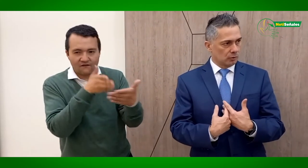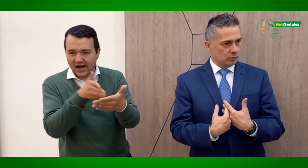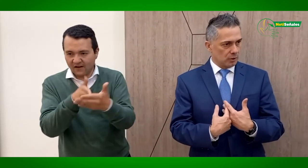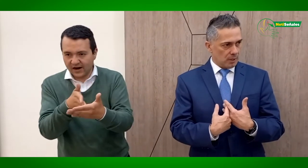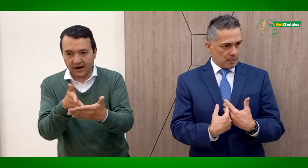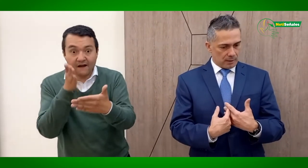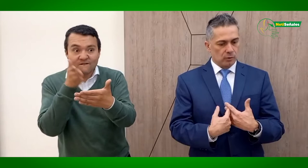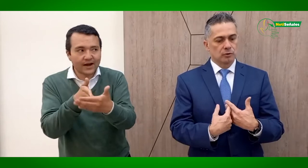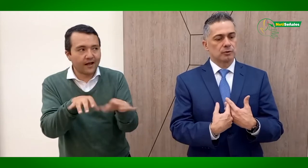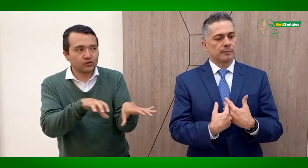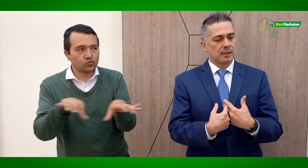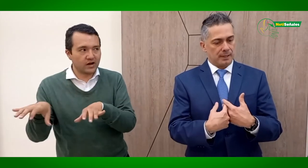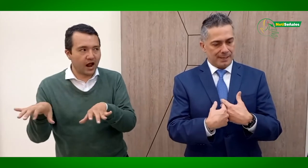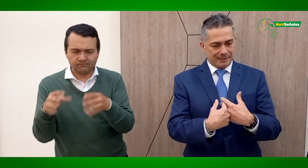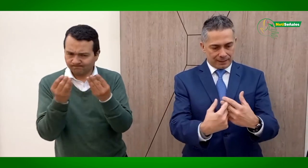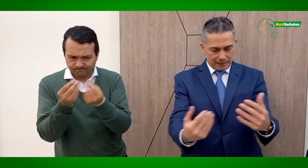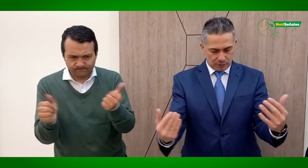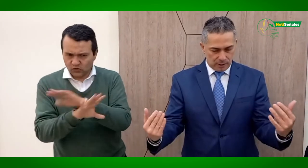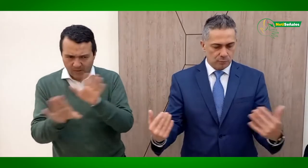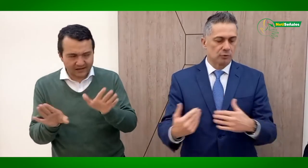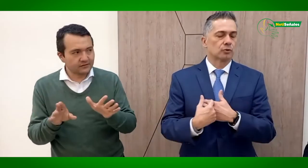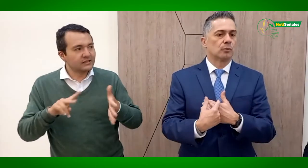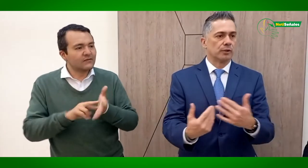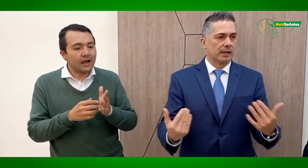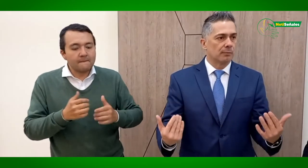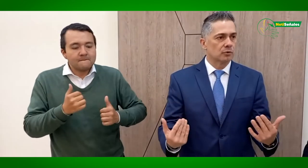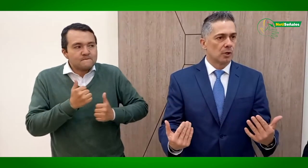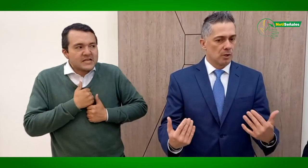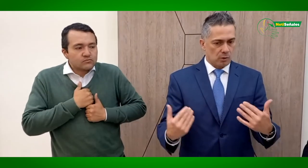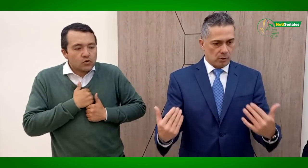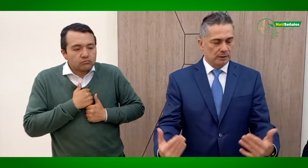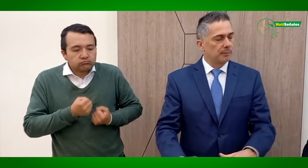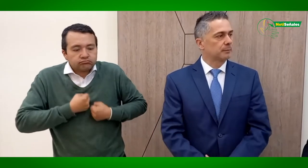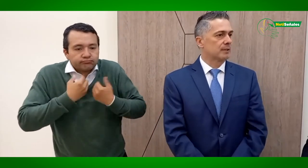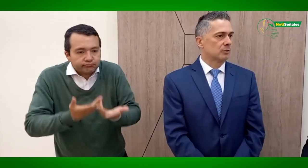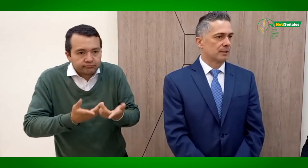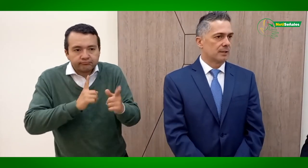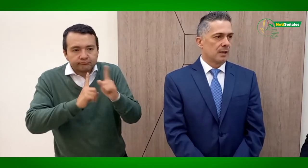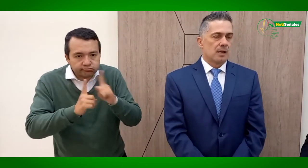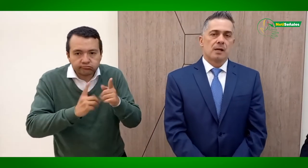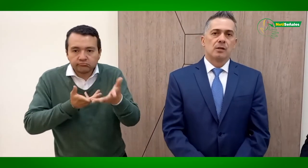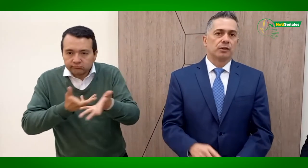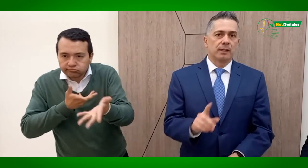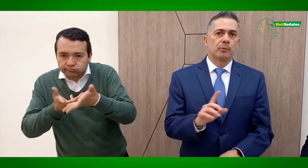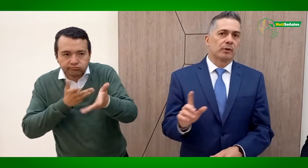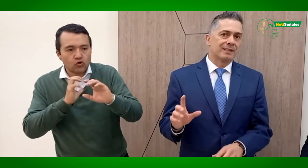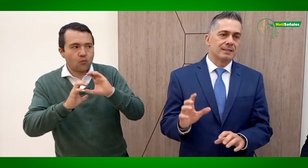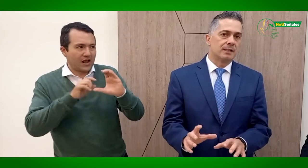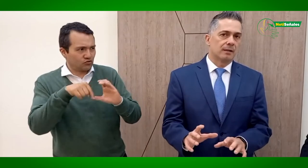nos interrelacionamos, nos comunicamos con las demás personas. No tiene por qué existir